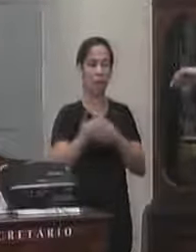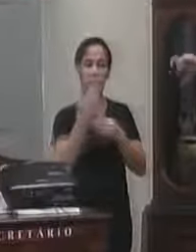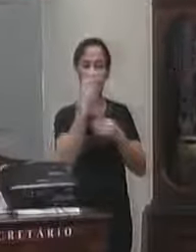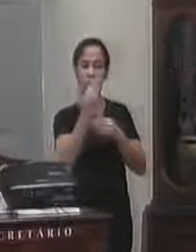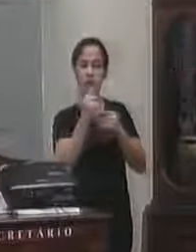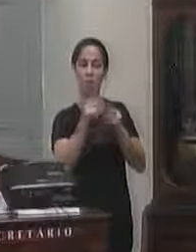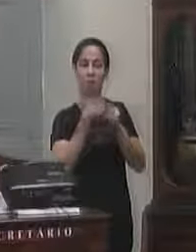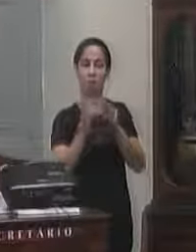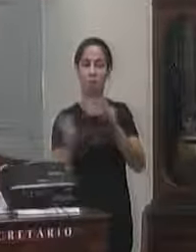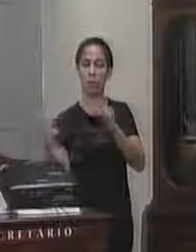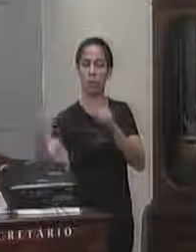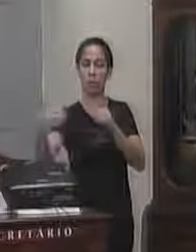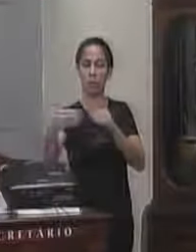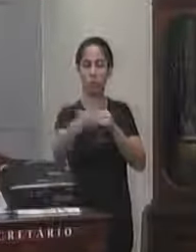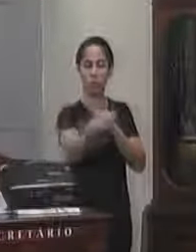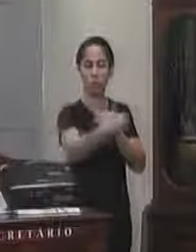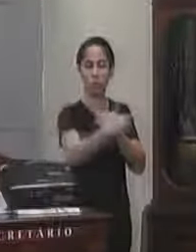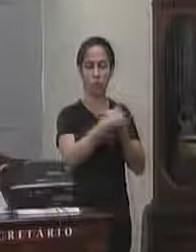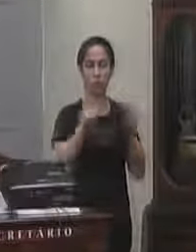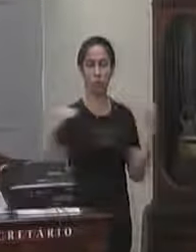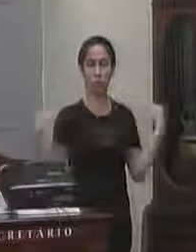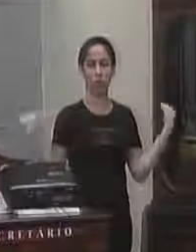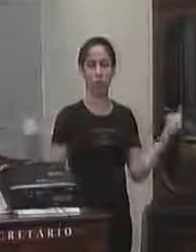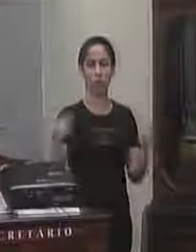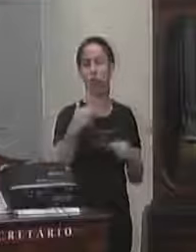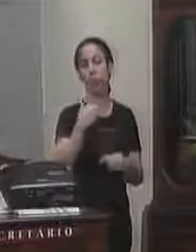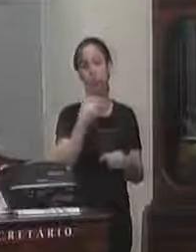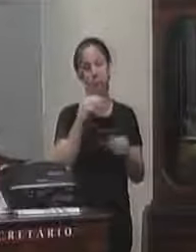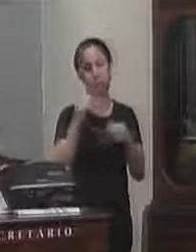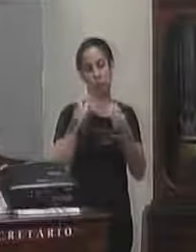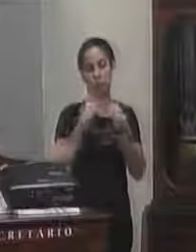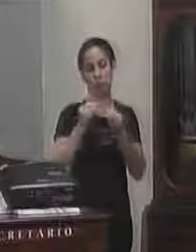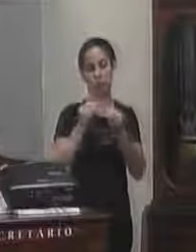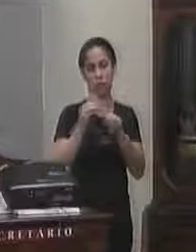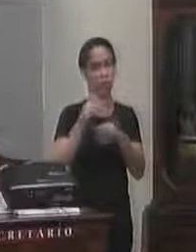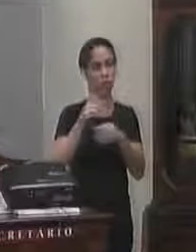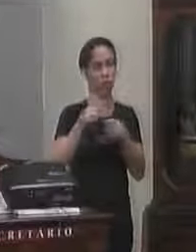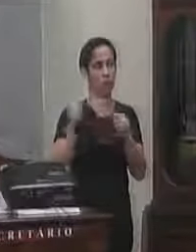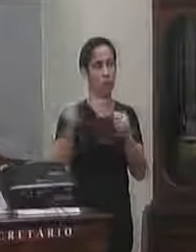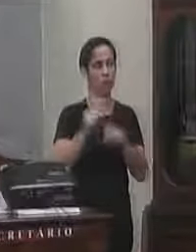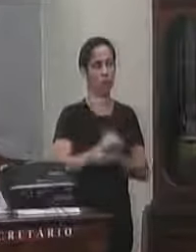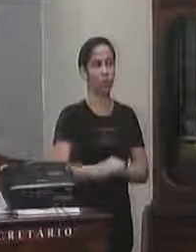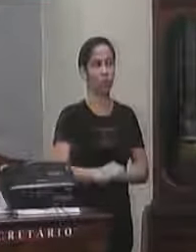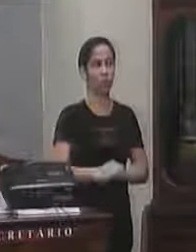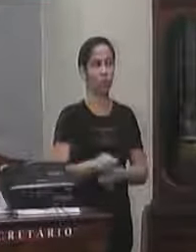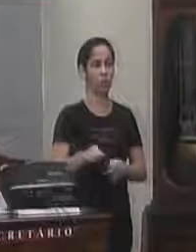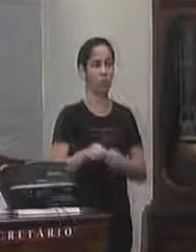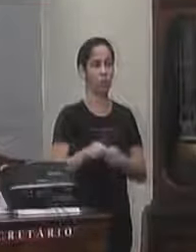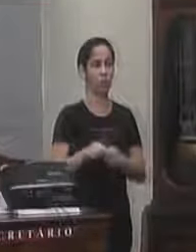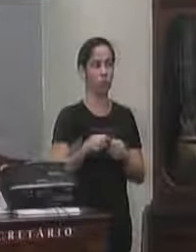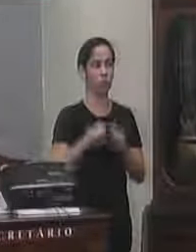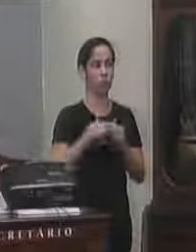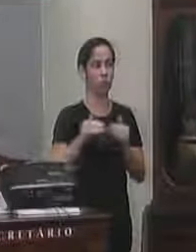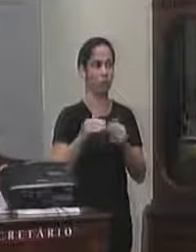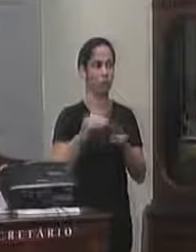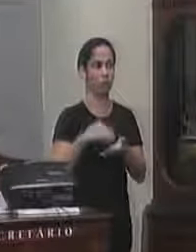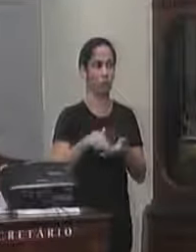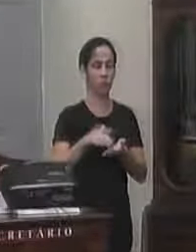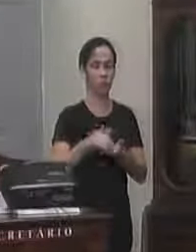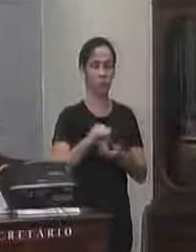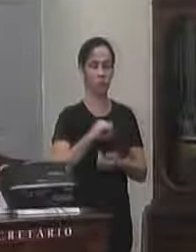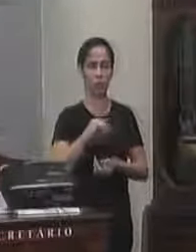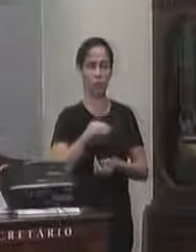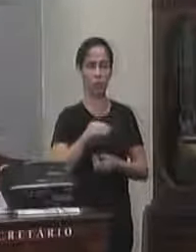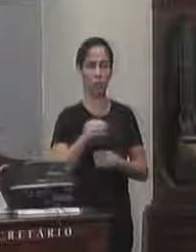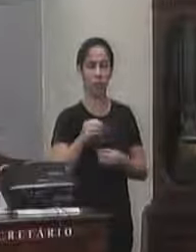um corredor assim ao lado que o aluno não teria não terá acesso e inclusive foi solicitado secretário se a gente